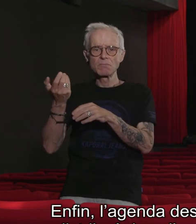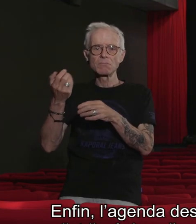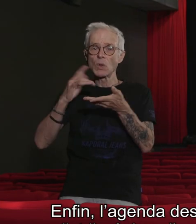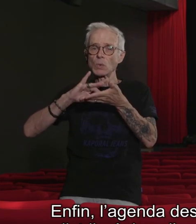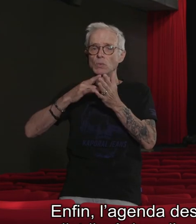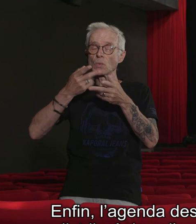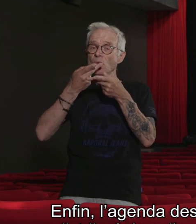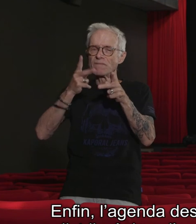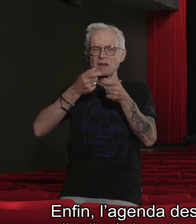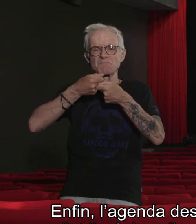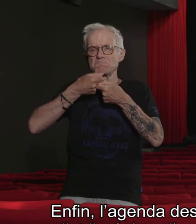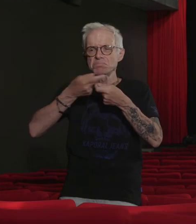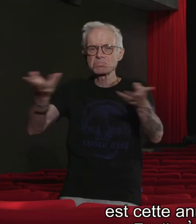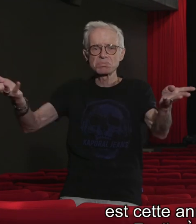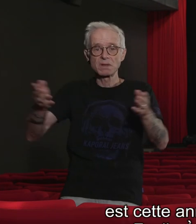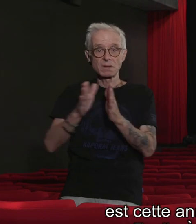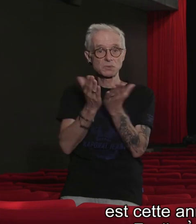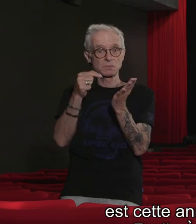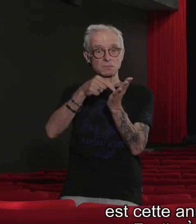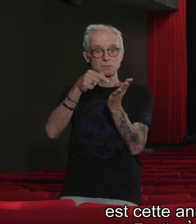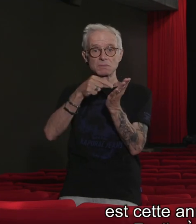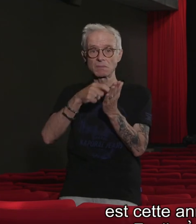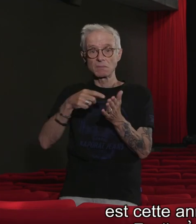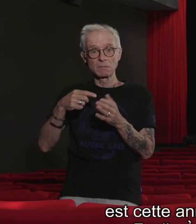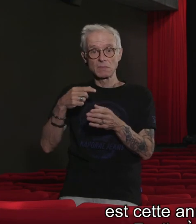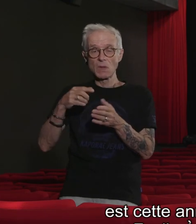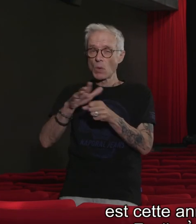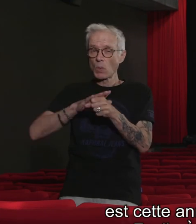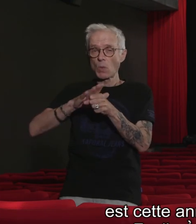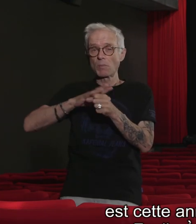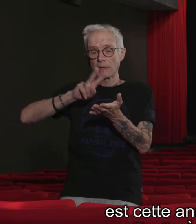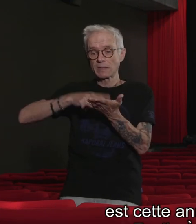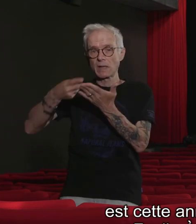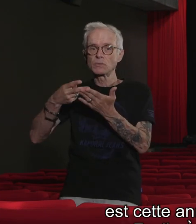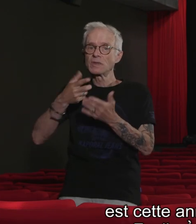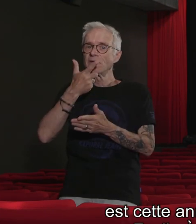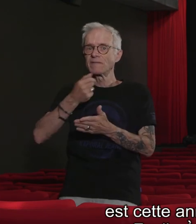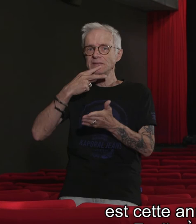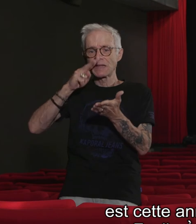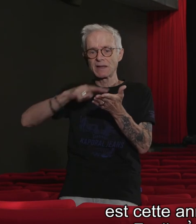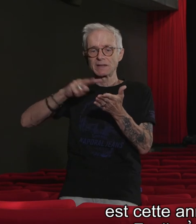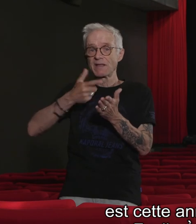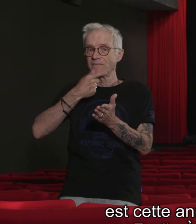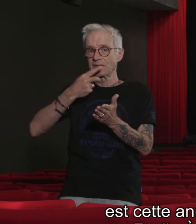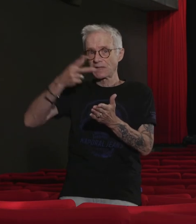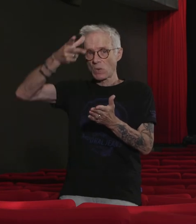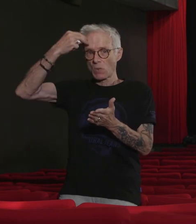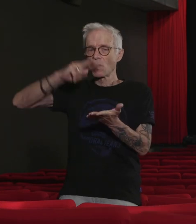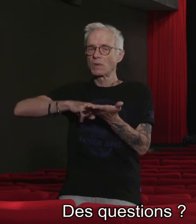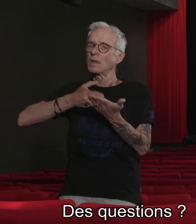'ensemble de la ville de Rennes, est, cette année, entièrement traduit en « Facile à lire et à comprendre ». Des